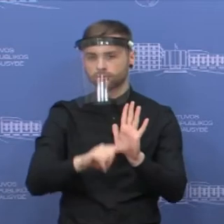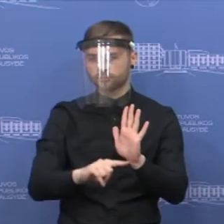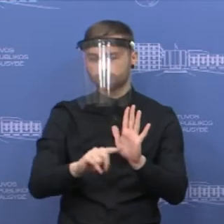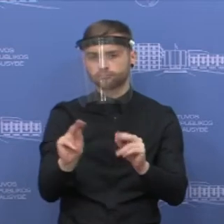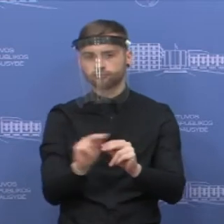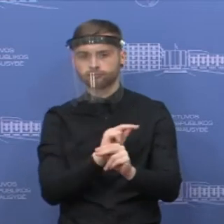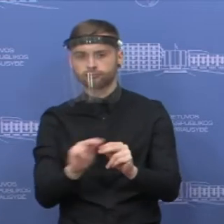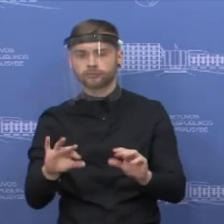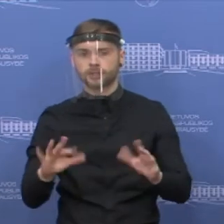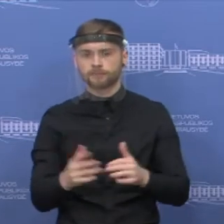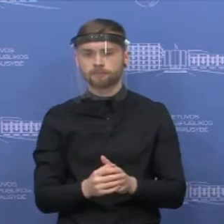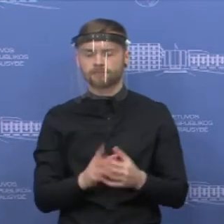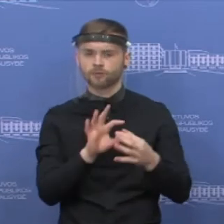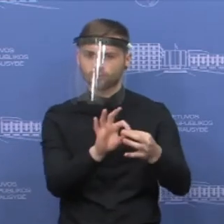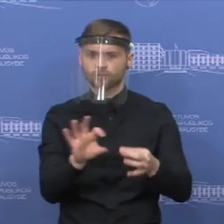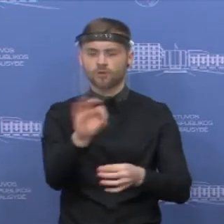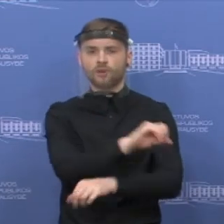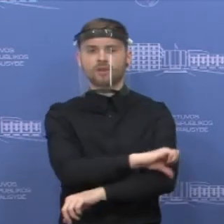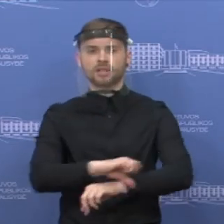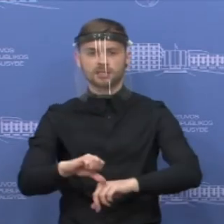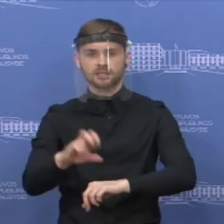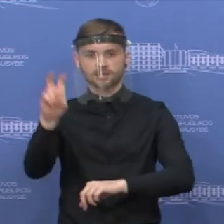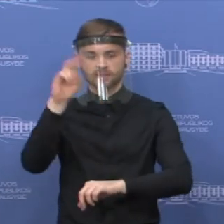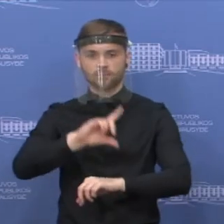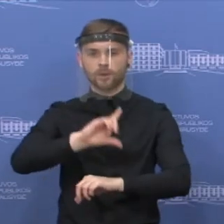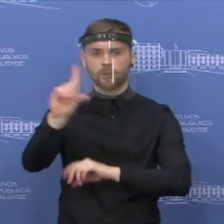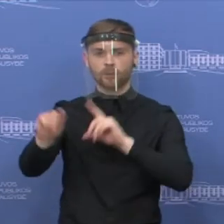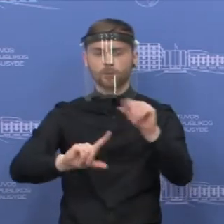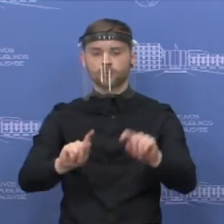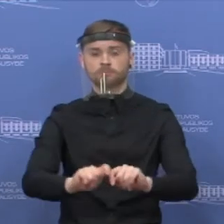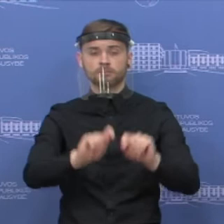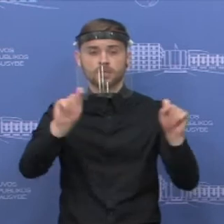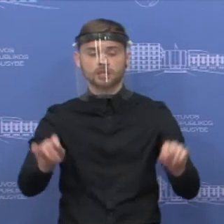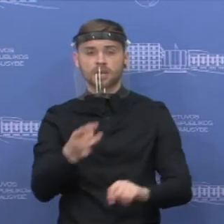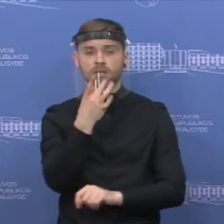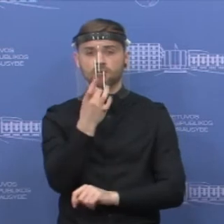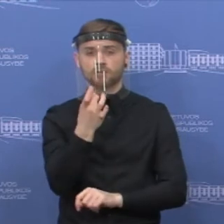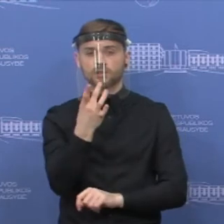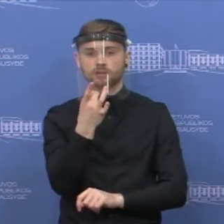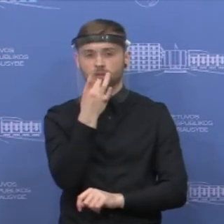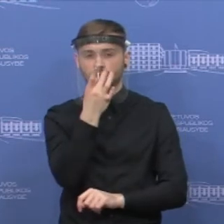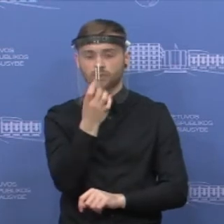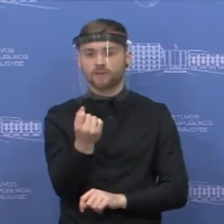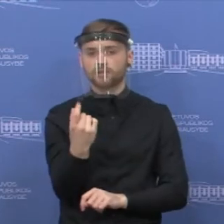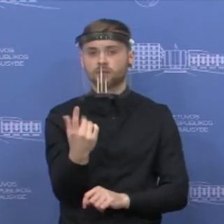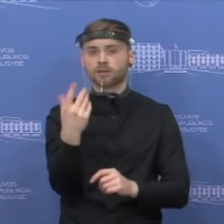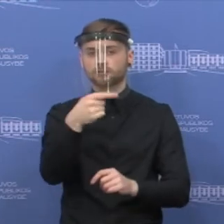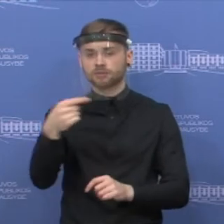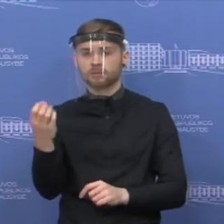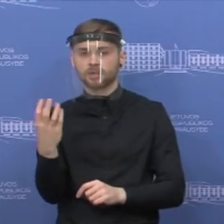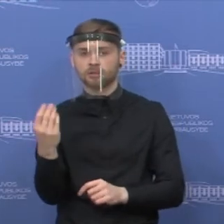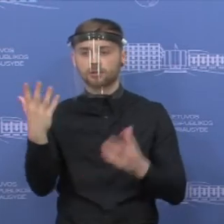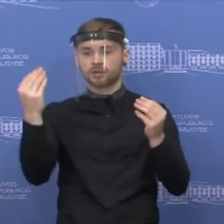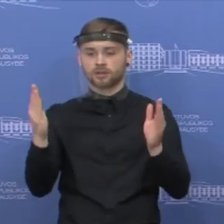susijęs su veikimo per valstybės sienai, kurie įsigalios nuo gegužės 11 ir gegužės 15 dienos ir